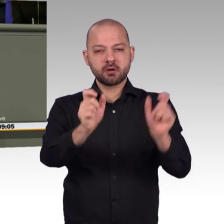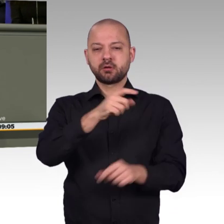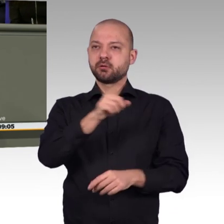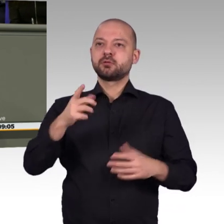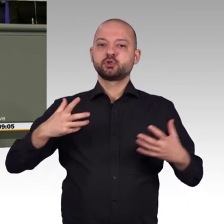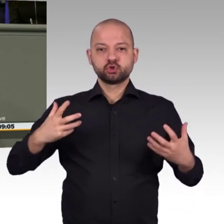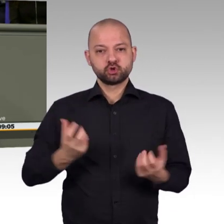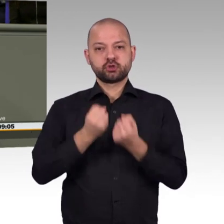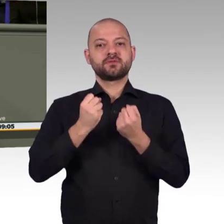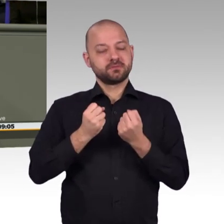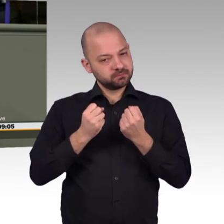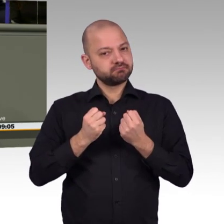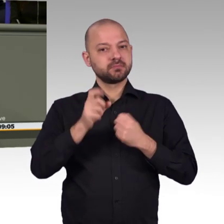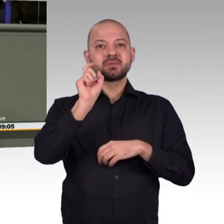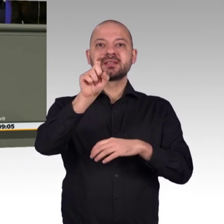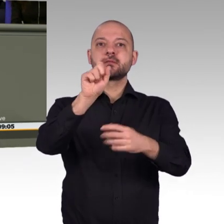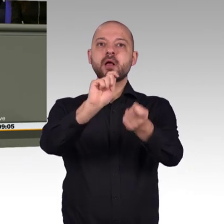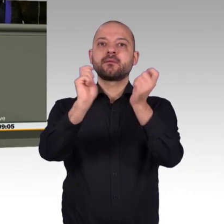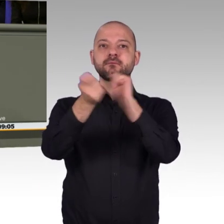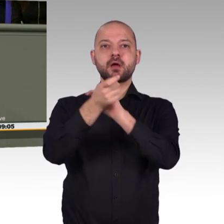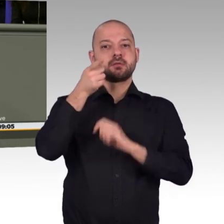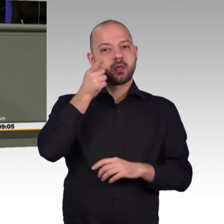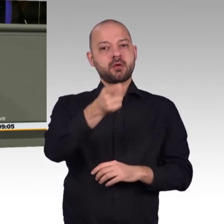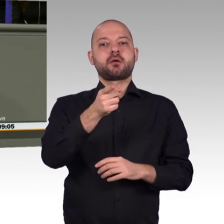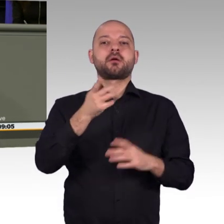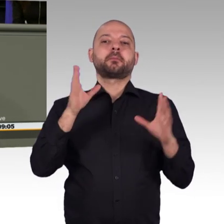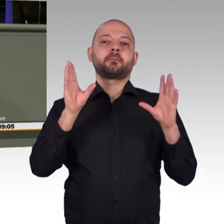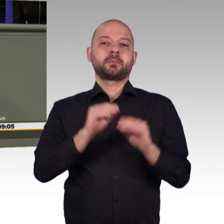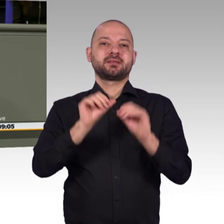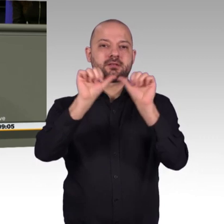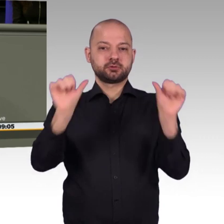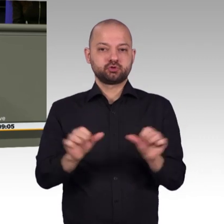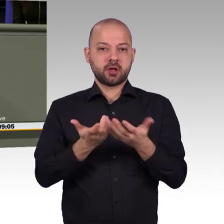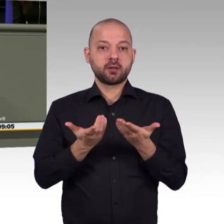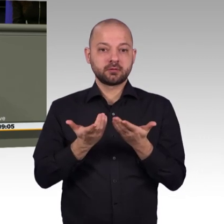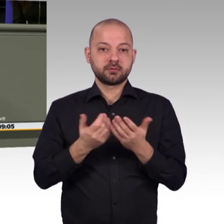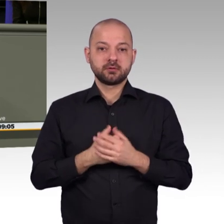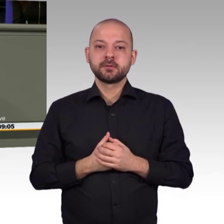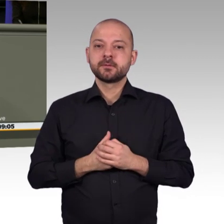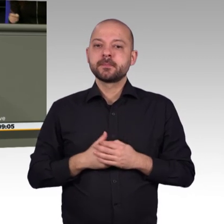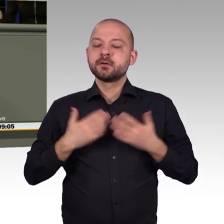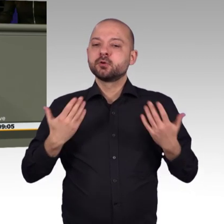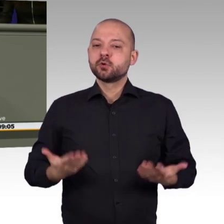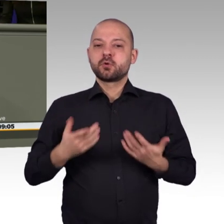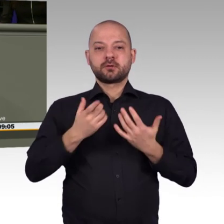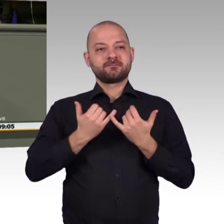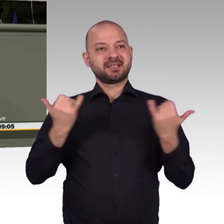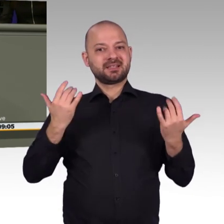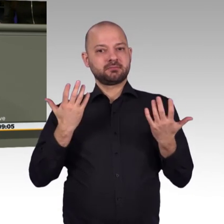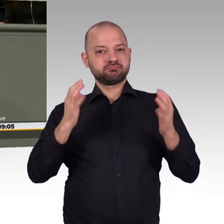Der Weg für den Digitalpakt Schule ist nun geebnet. Das war überfällig. Und ich gebe zu, dass es zeitweise auch eine sehr unschöne Diskussion